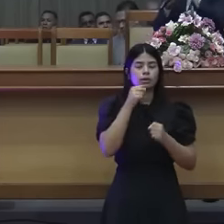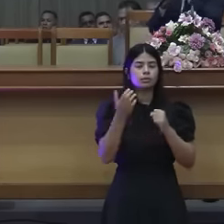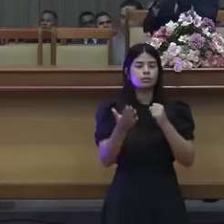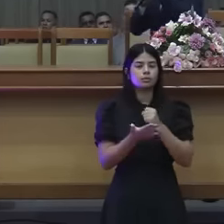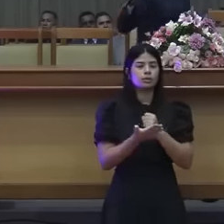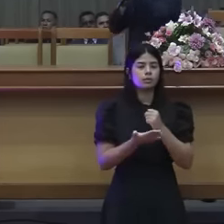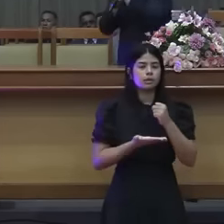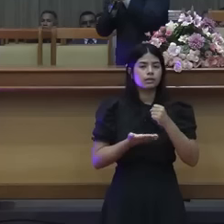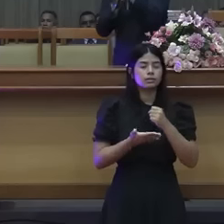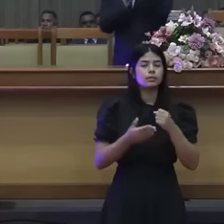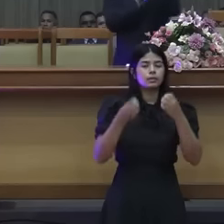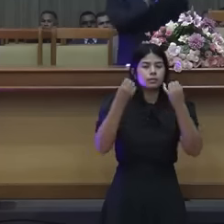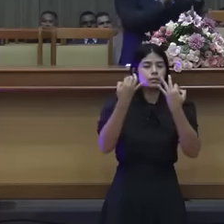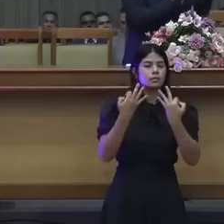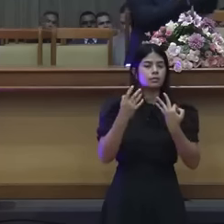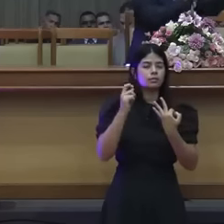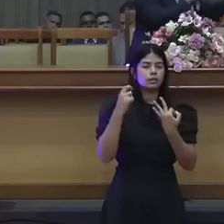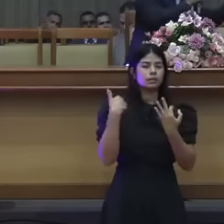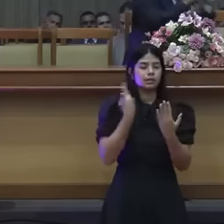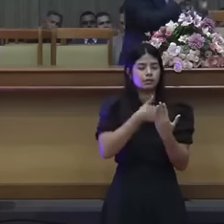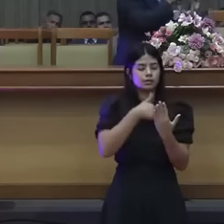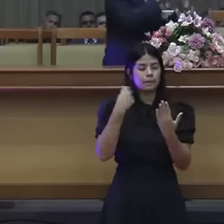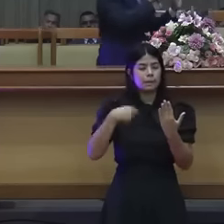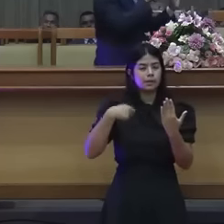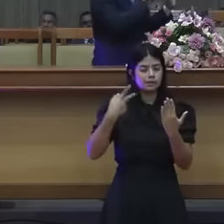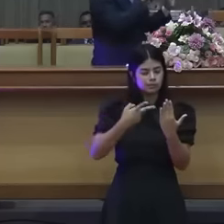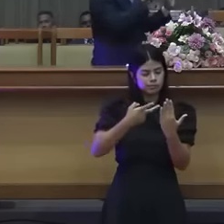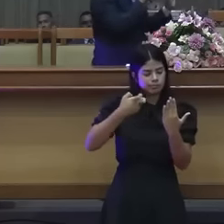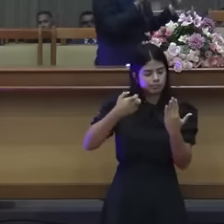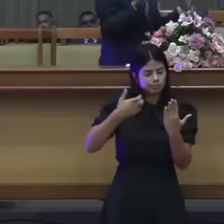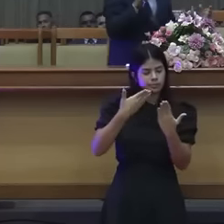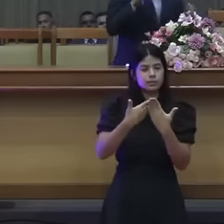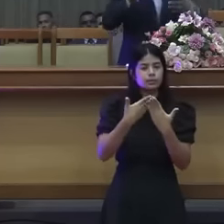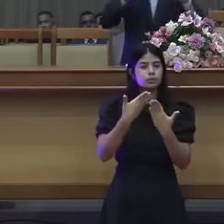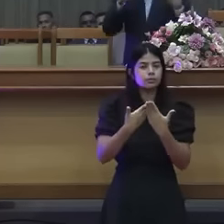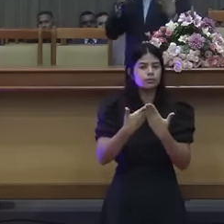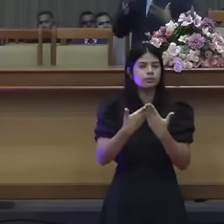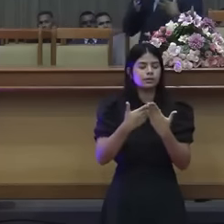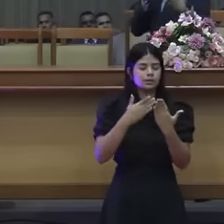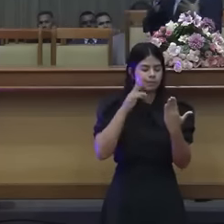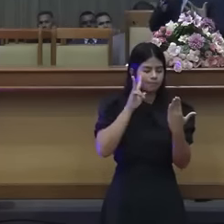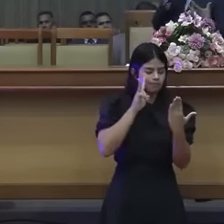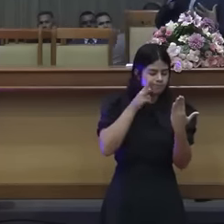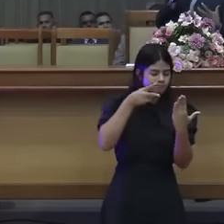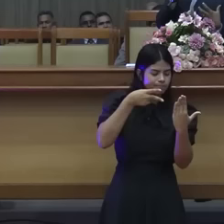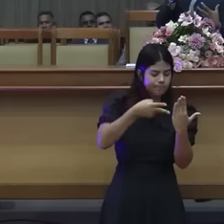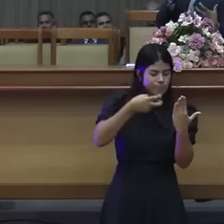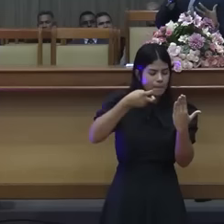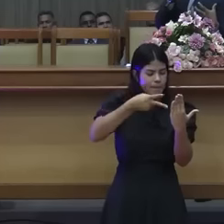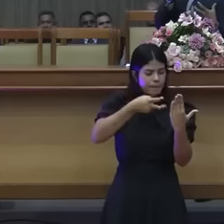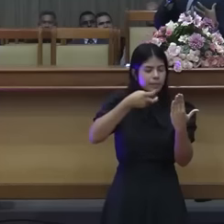Então, eu tenho que analisar isso com muito cuidado, com muita análise.